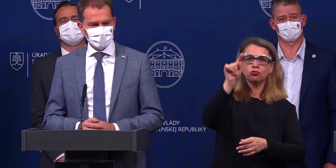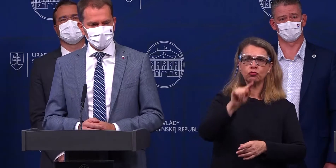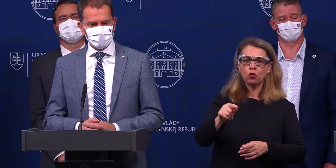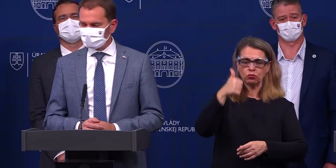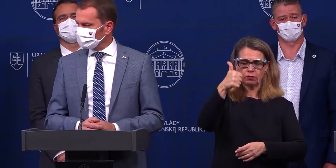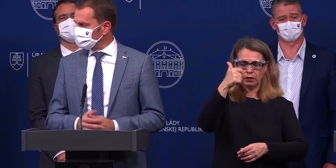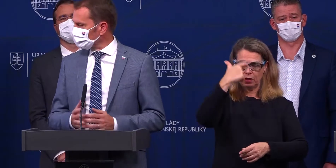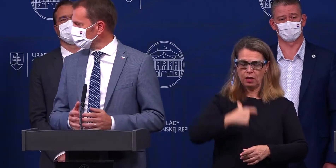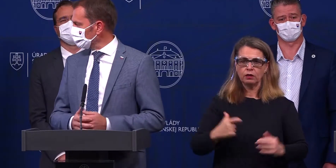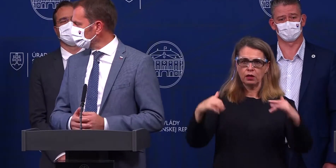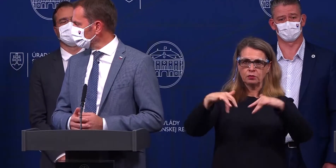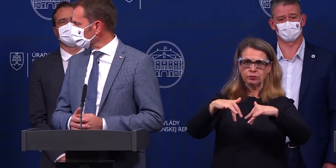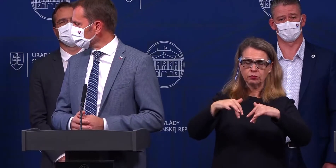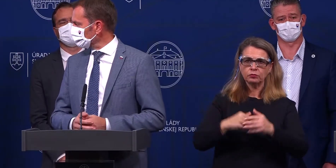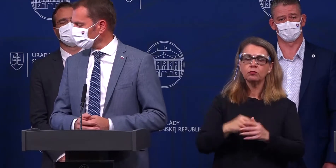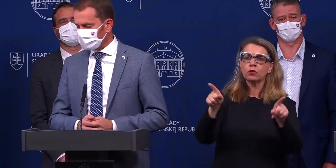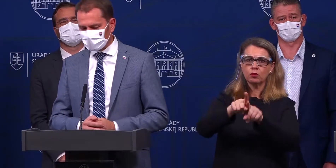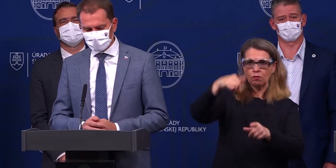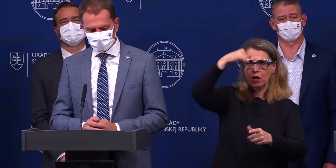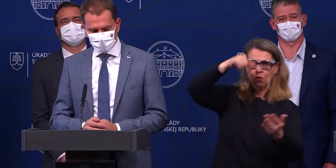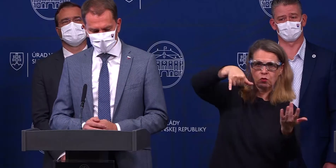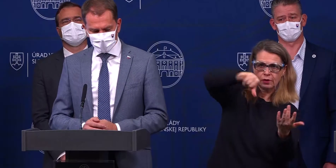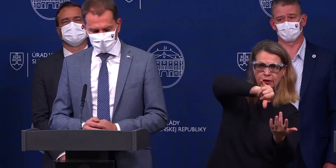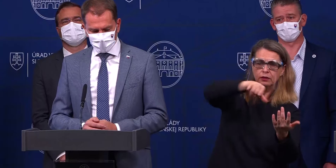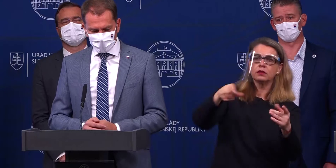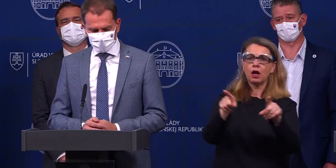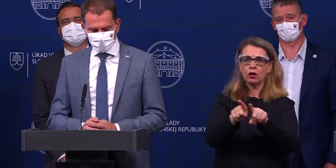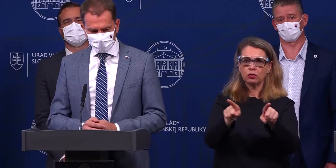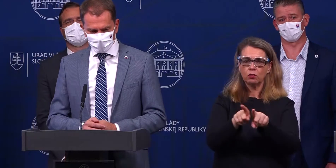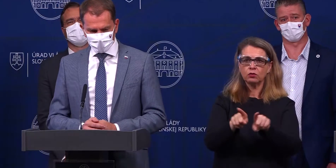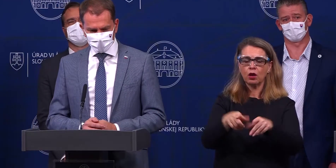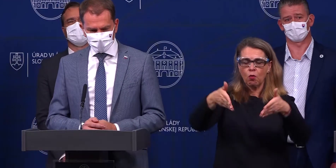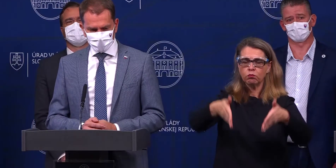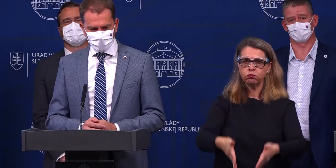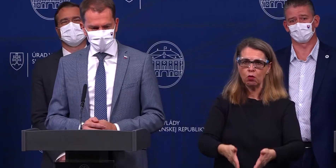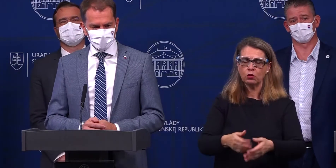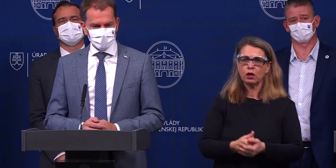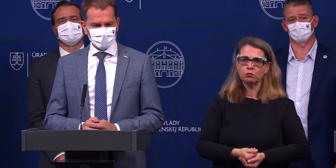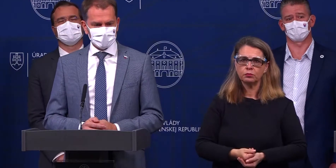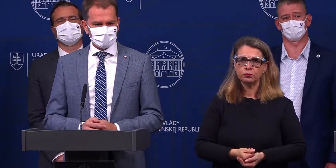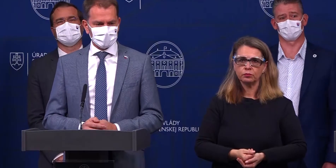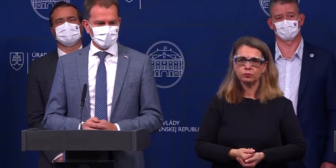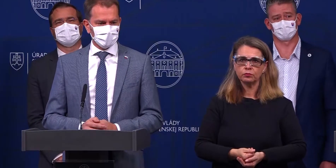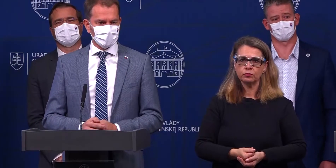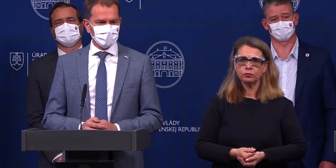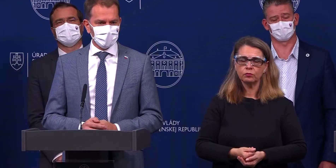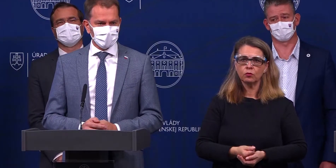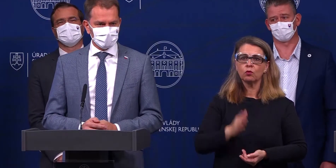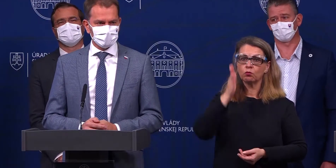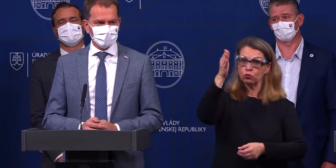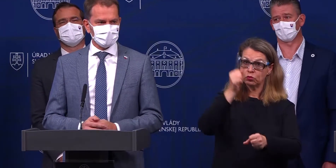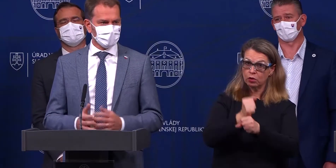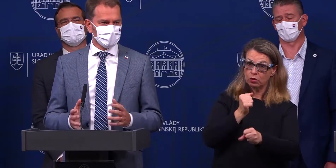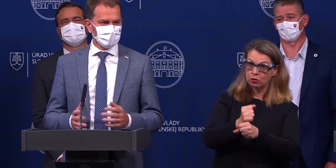zúčasneného. To isté pri krstoch aj pohreboch. V prípade, že sa to bude konať